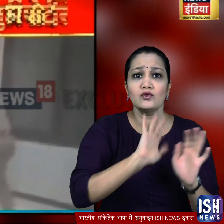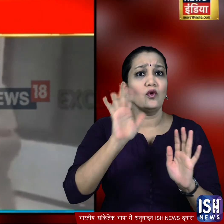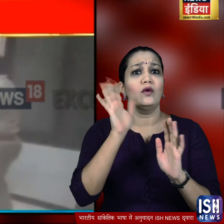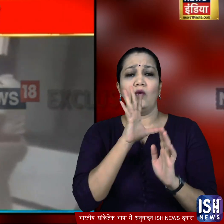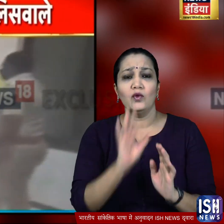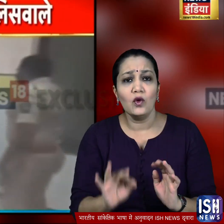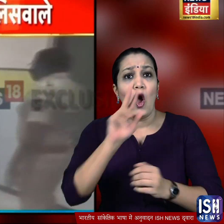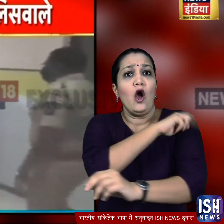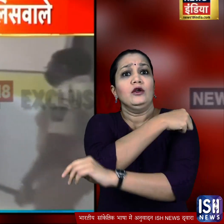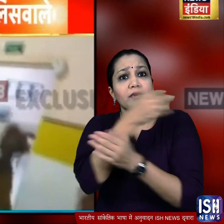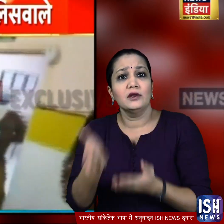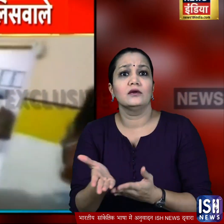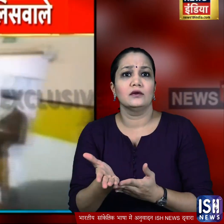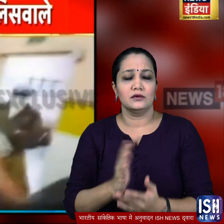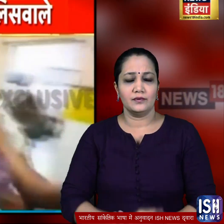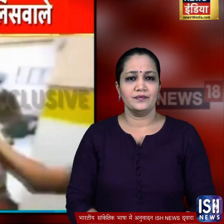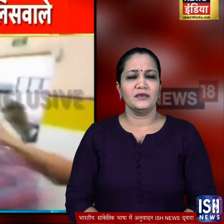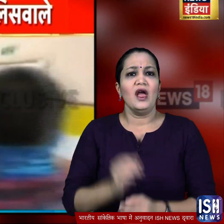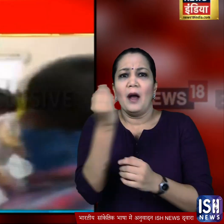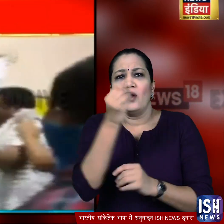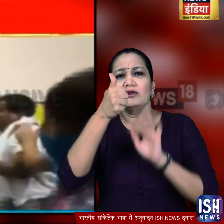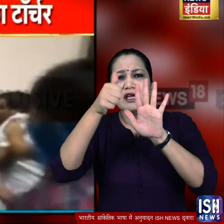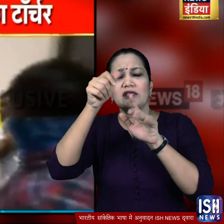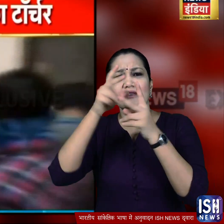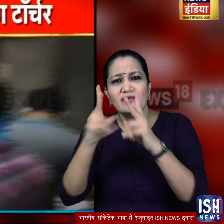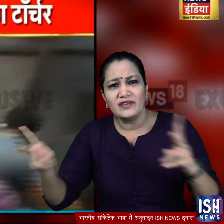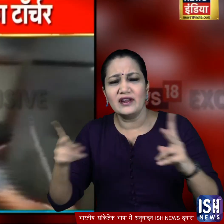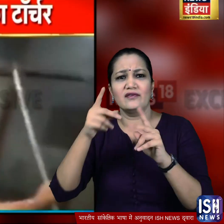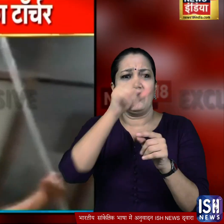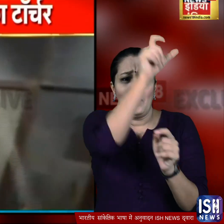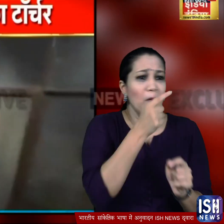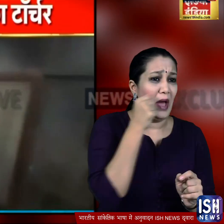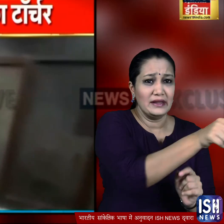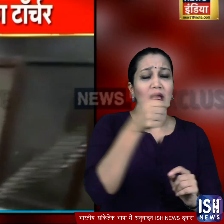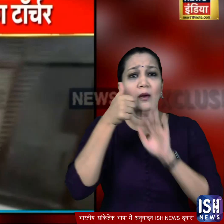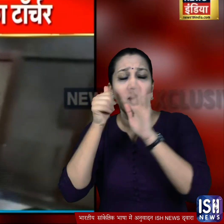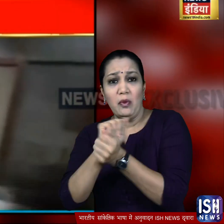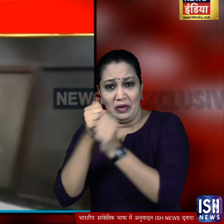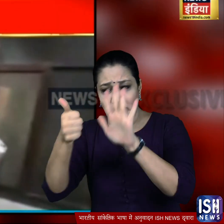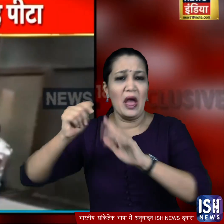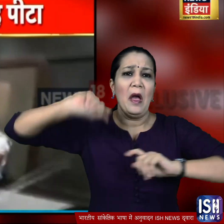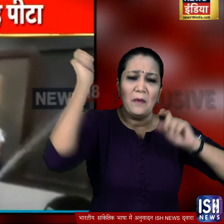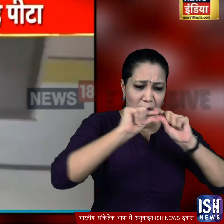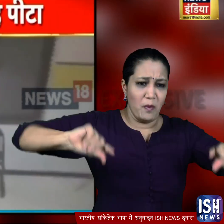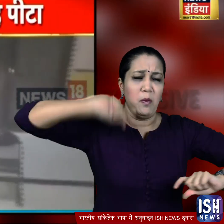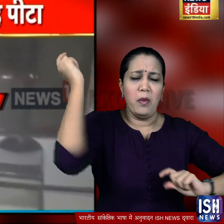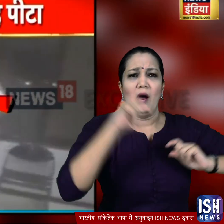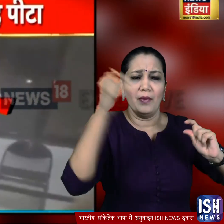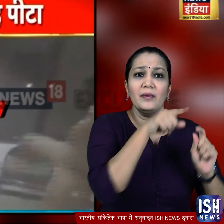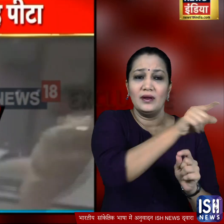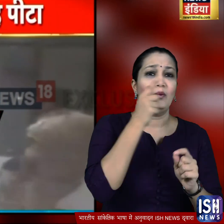नहीं बलकि एक अस्पताल का है कमसकम आधा दर्जन पुलिस वाले एक अकेले और निहत्थे आदमी पर डंडे बरसाते रहे जबकि वो हाथ जोड़कर